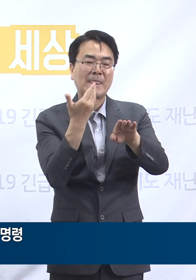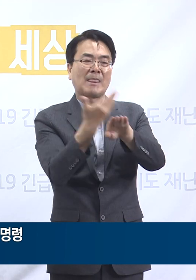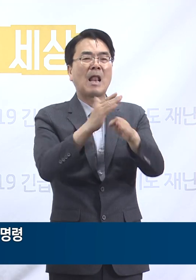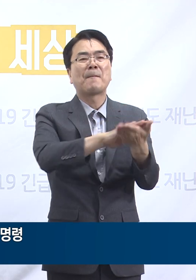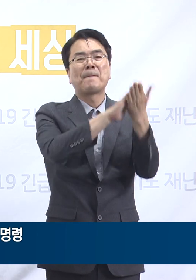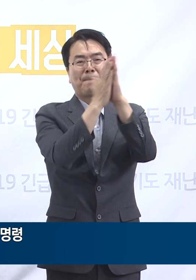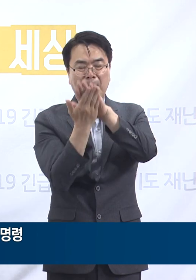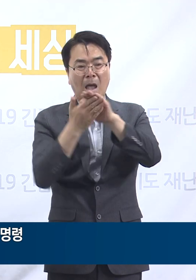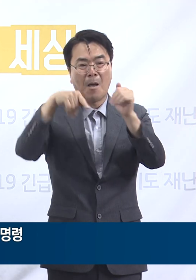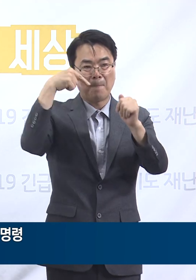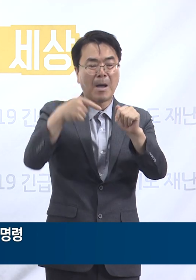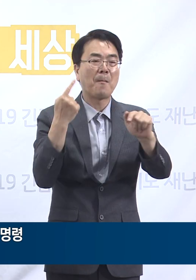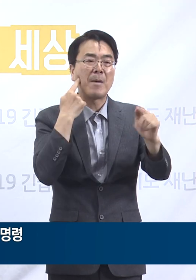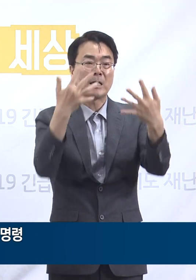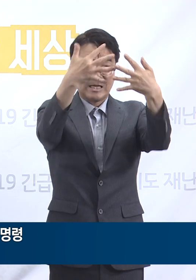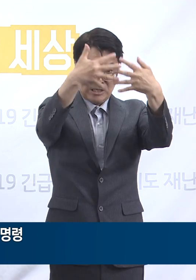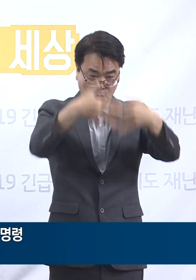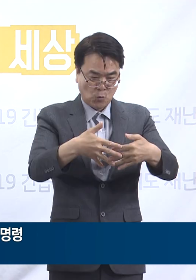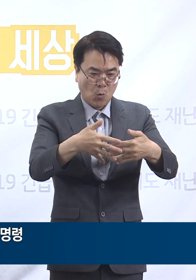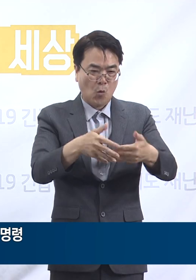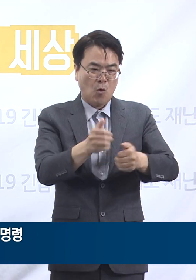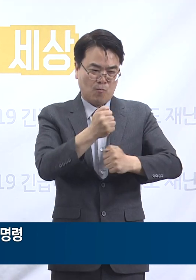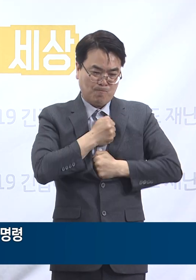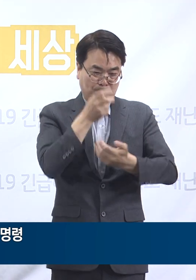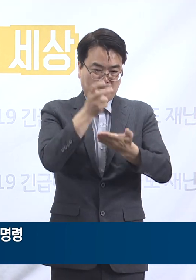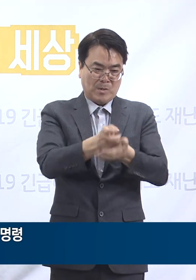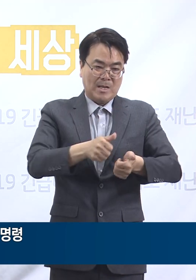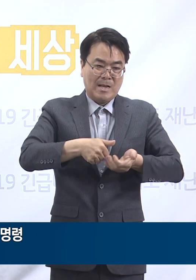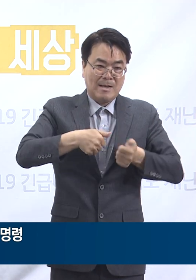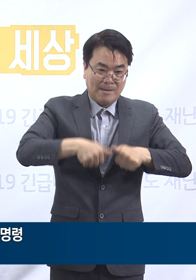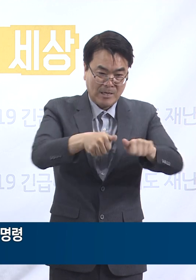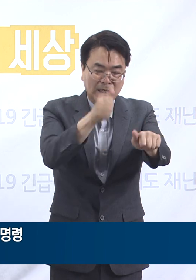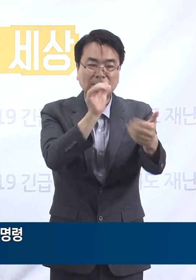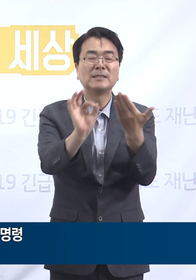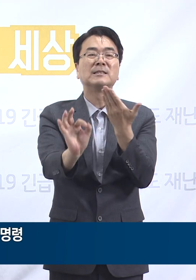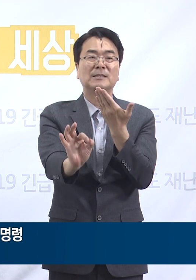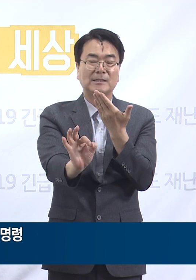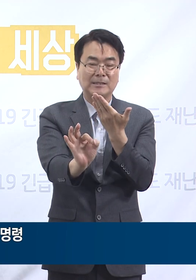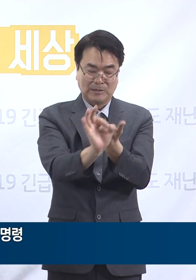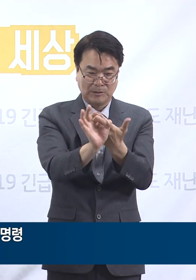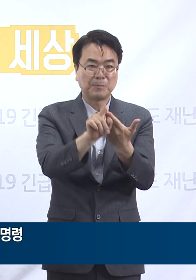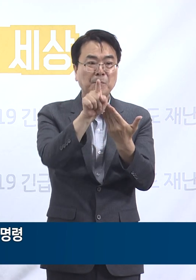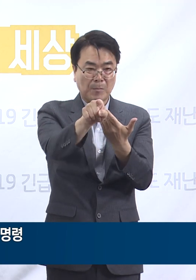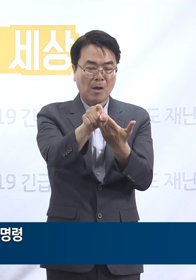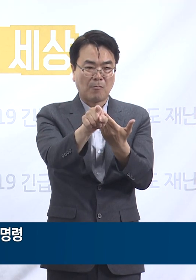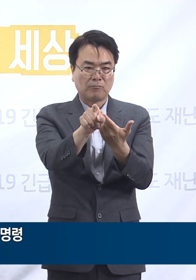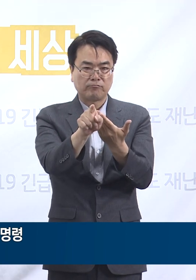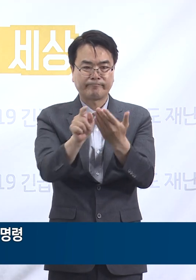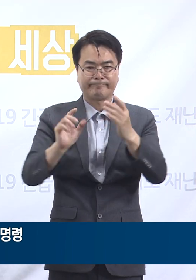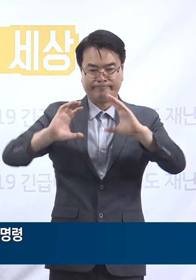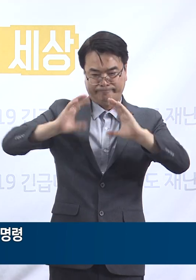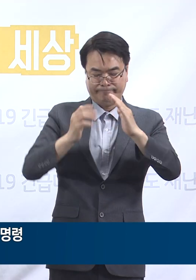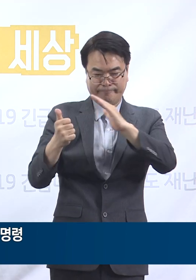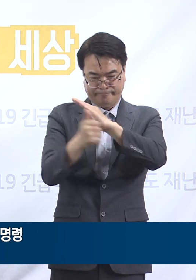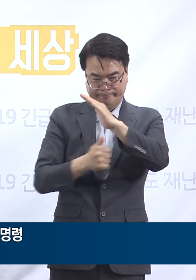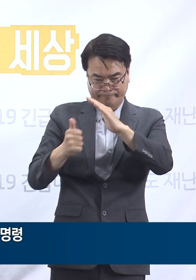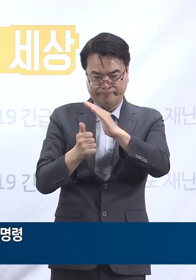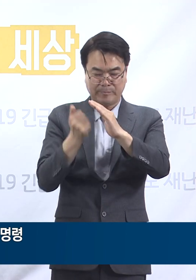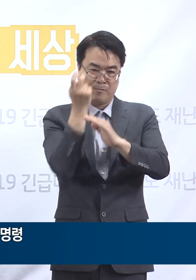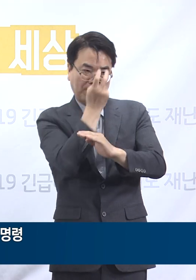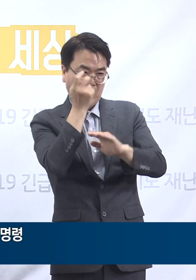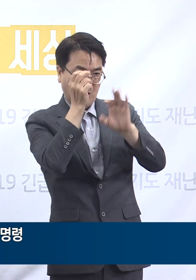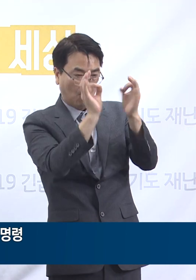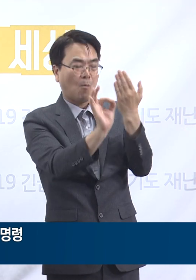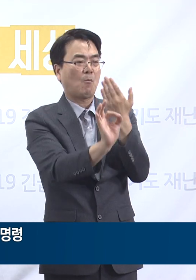관리조건 이행 확약서를 제축하는 업소에 대해서는 시군심의위원회 의결을 통한 조건부